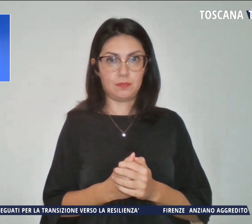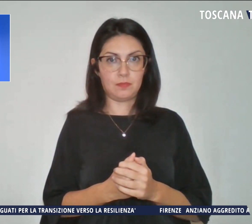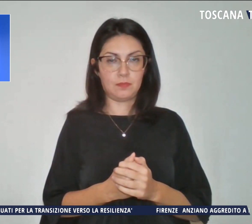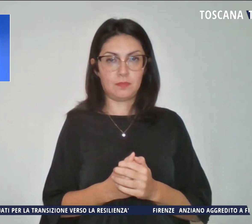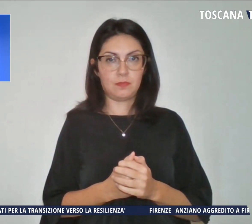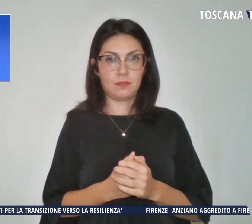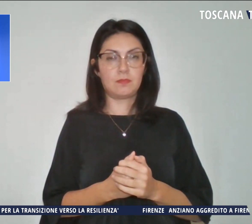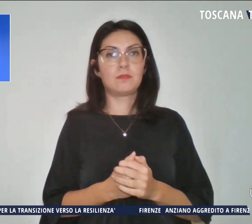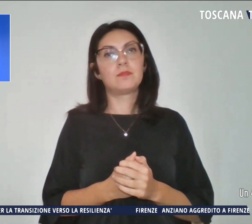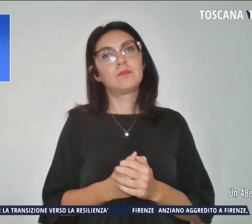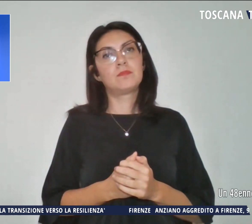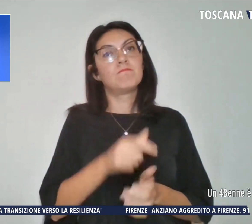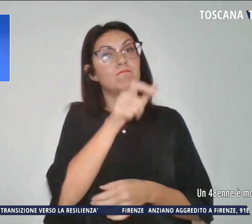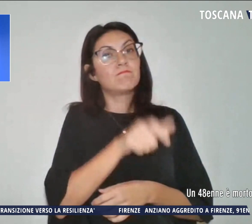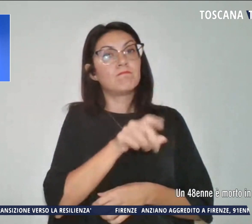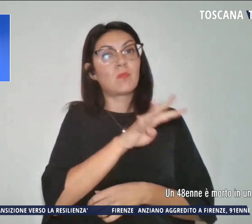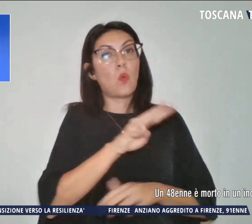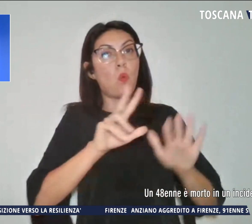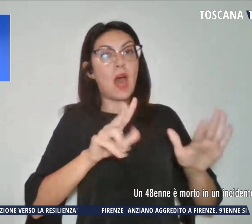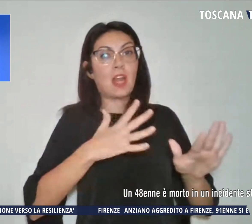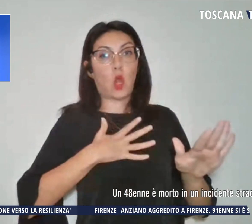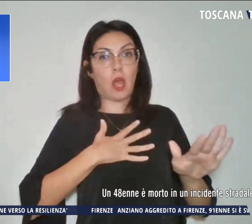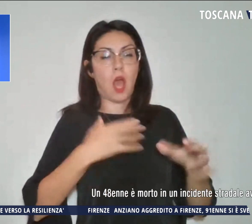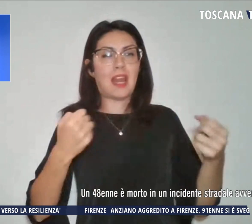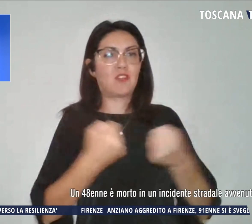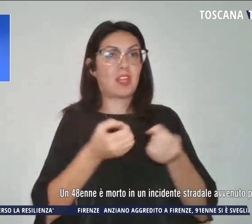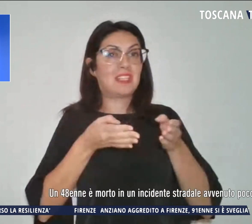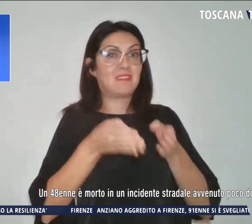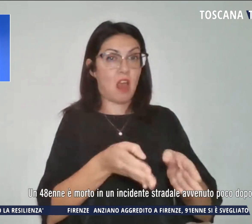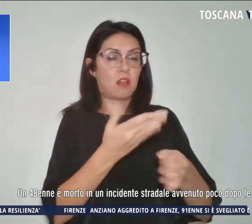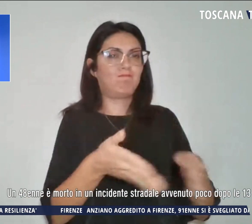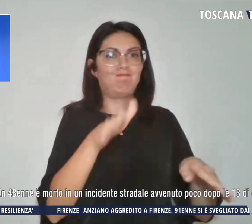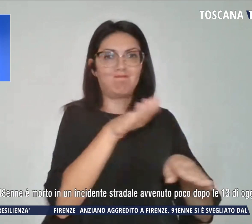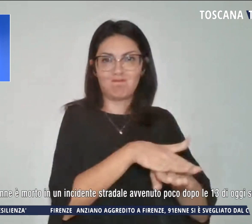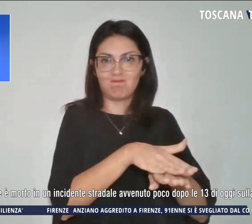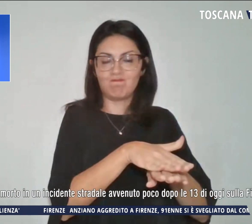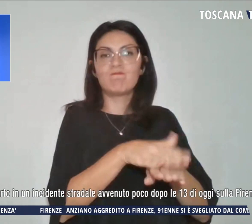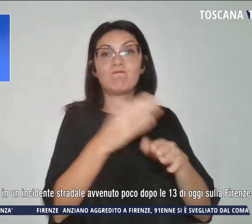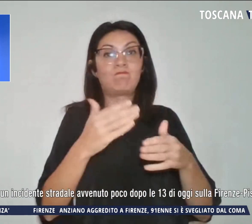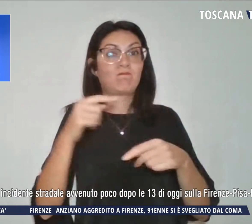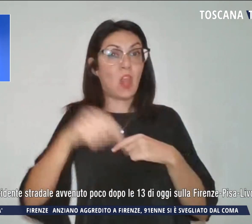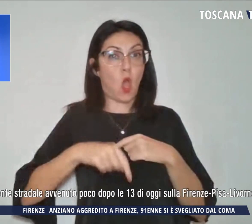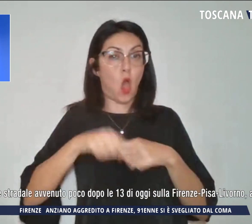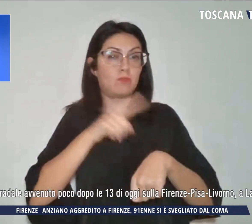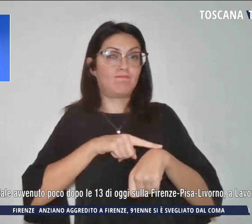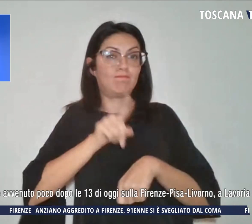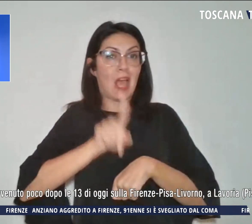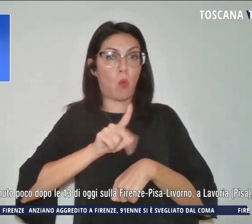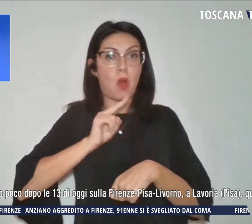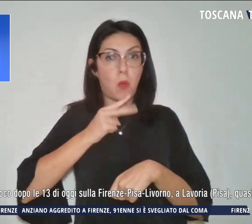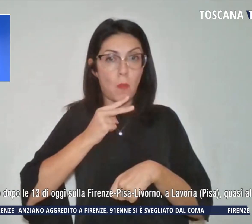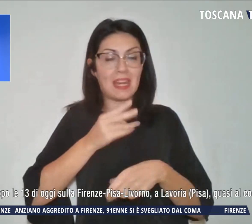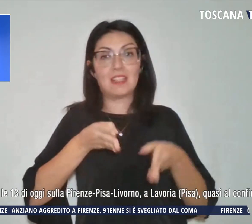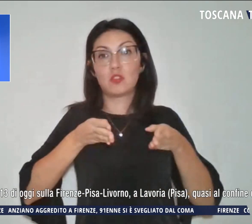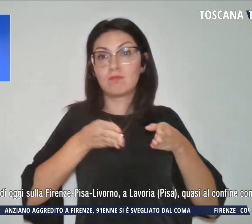Un 48enne morto in un incidente stradale è avvenuto poco dopo le 13 di oggi sulla Firenze Pisa